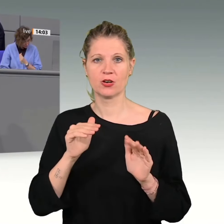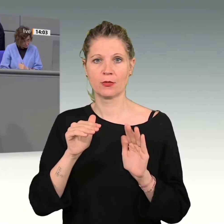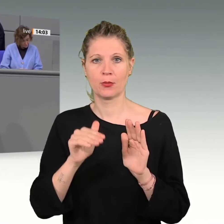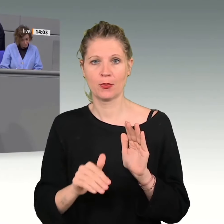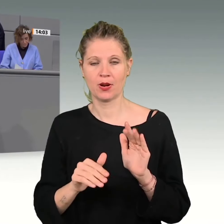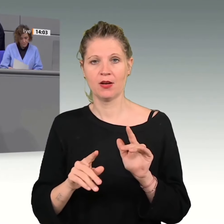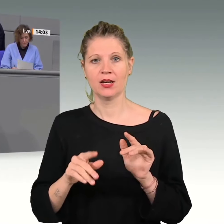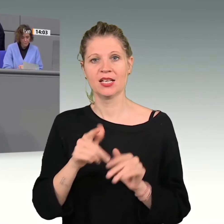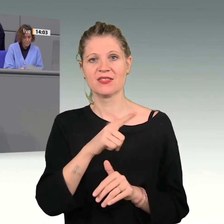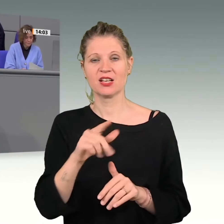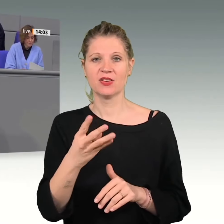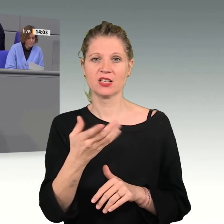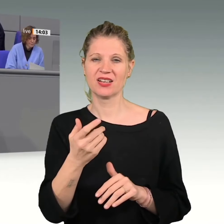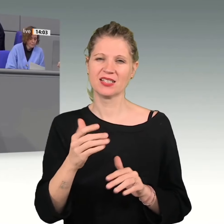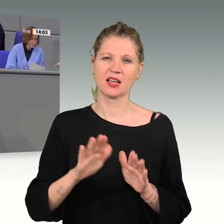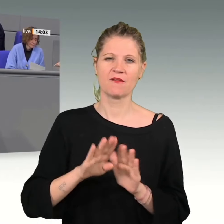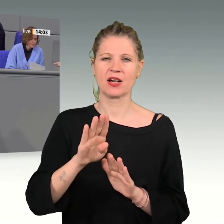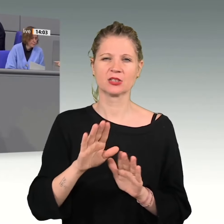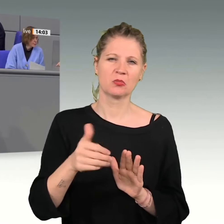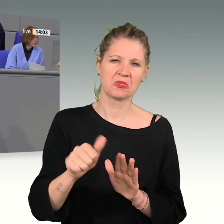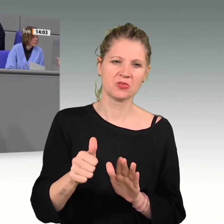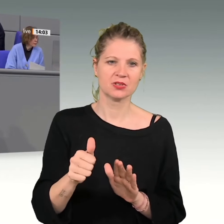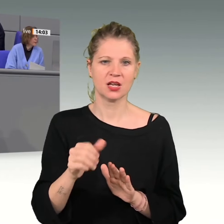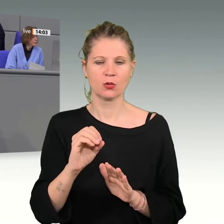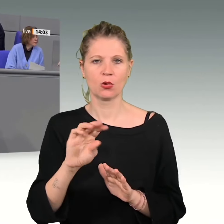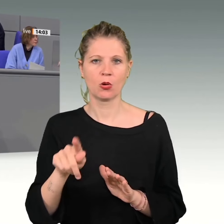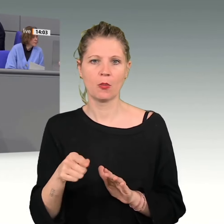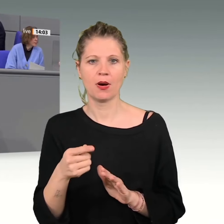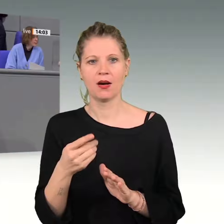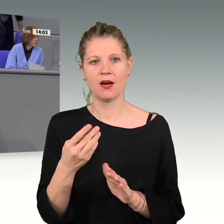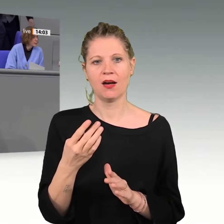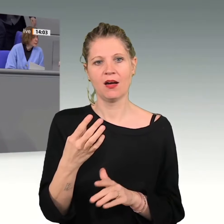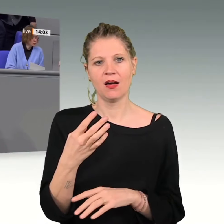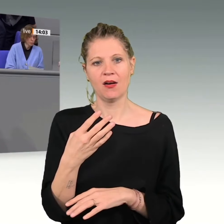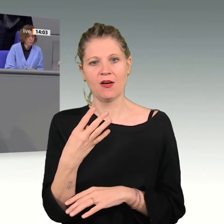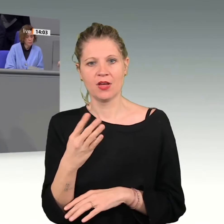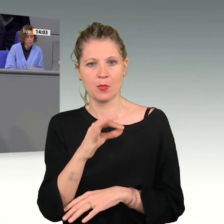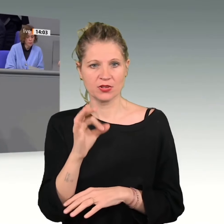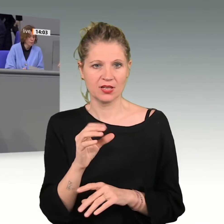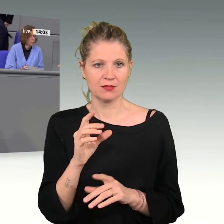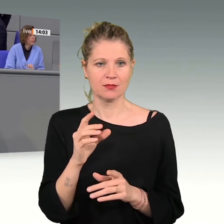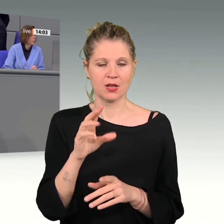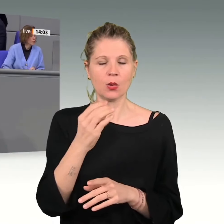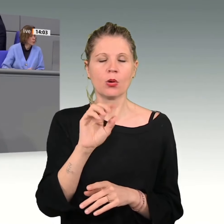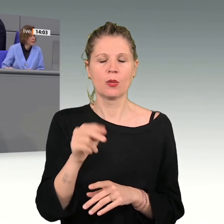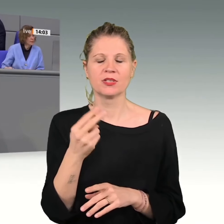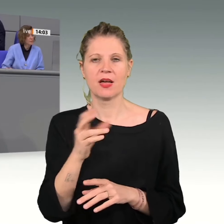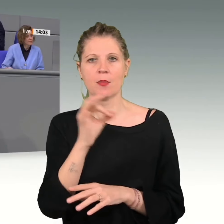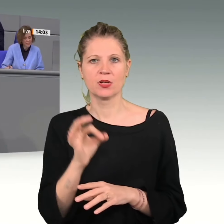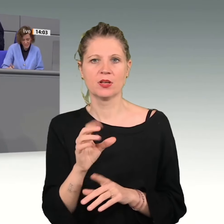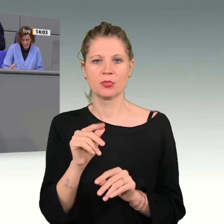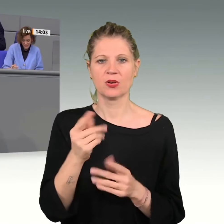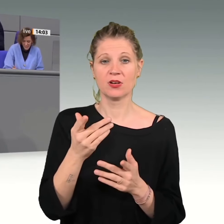ein Wachstum von 0,2 Prozent prognostiziert. Deutschland ist Schlusslicht beim Wachstum in der Eurozone.